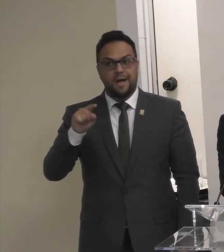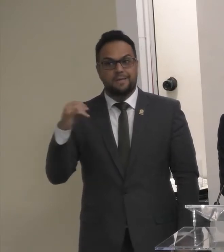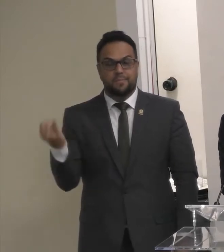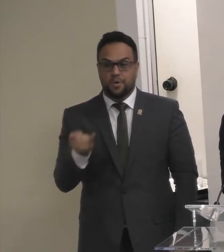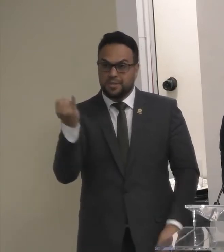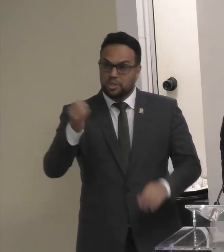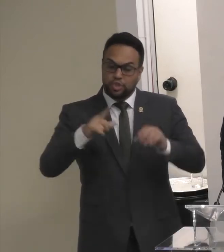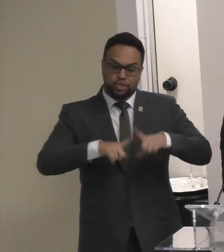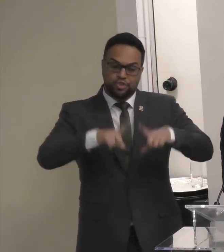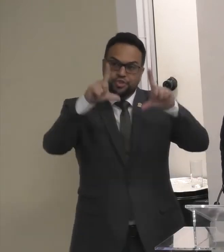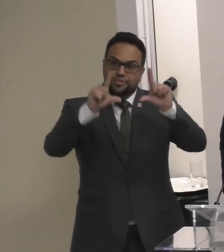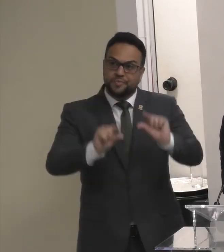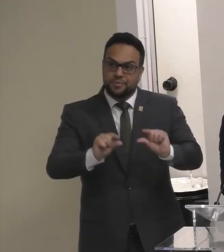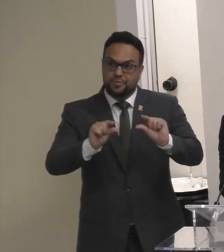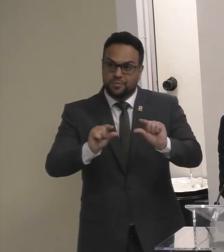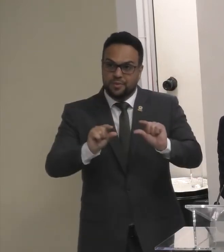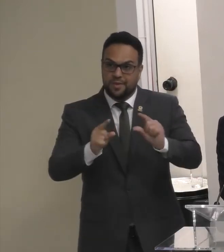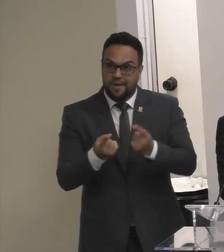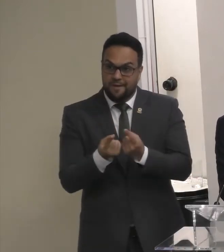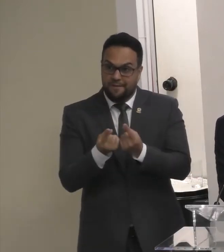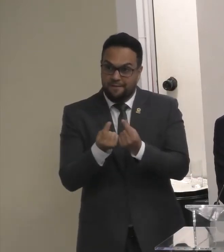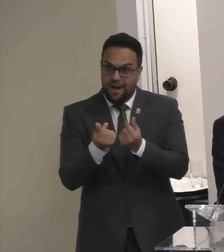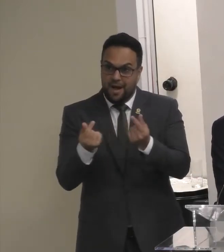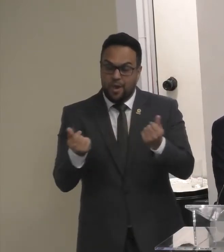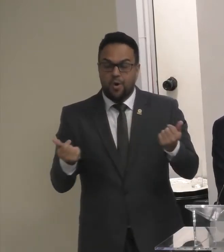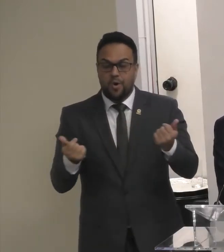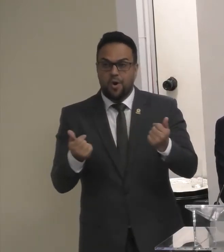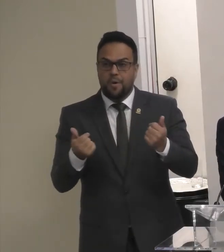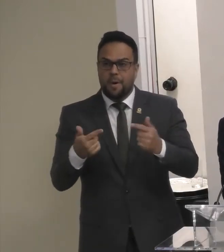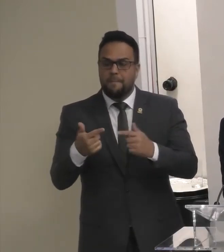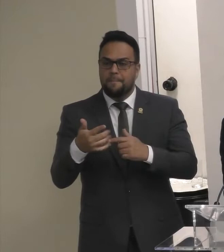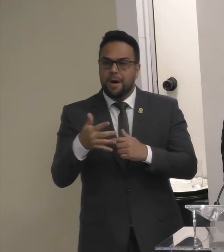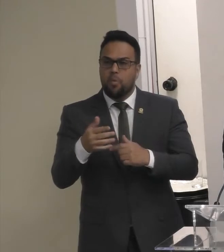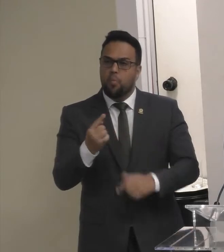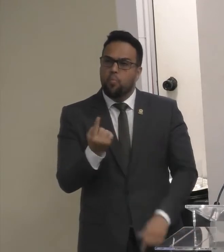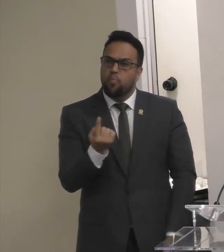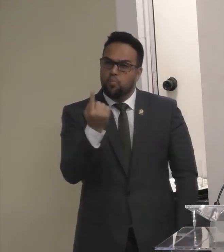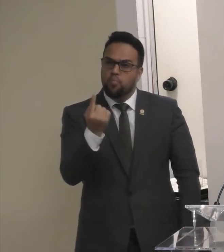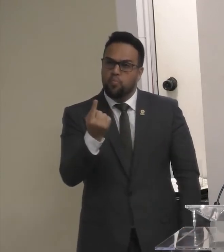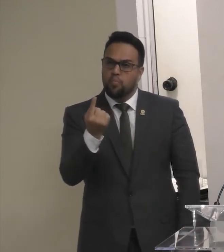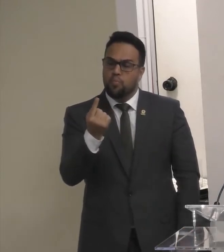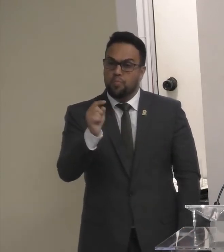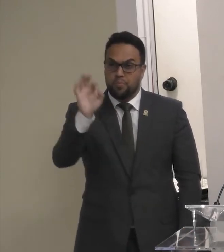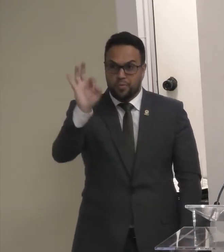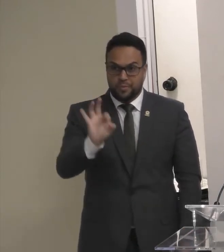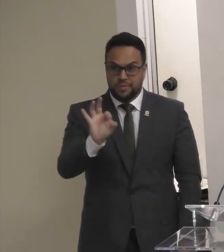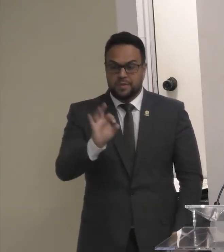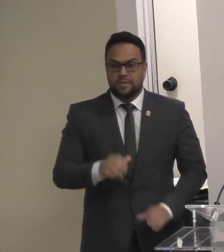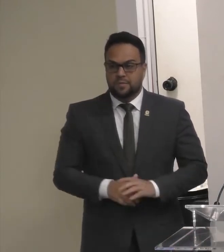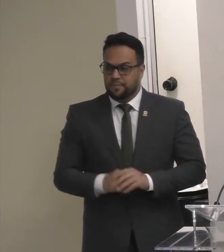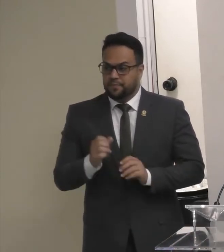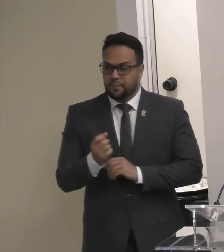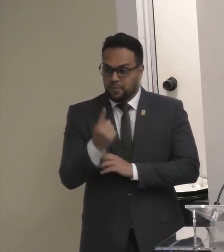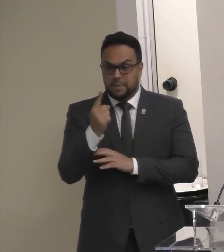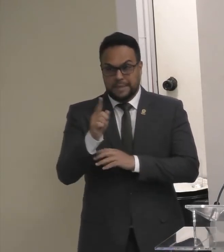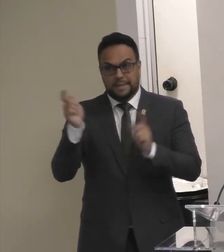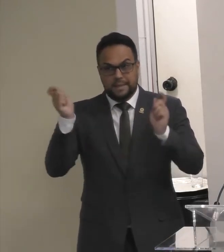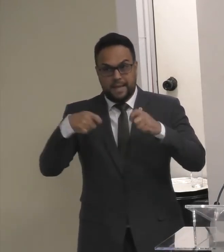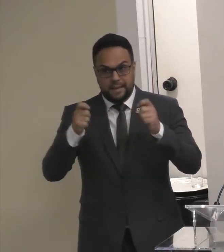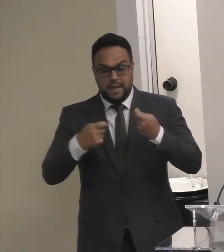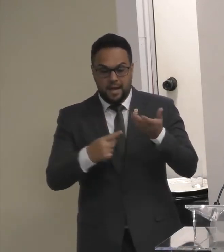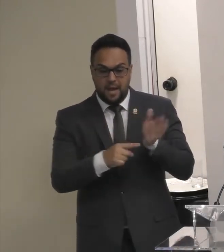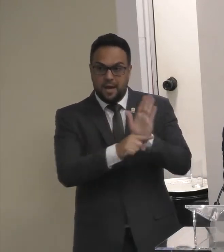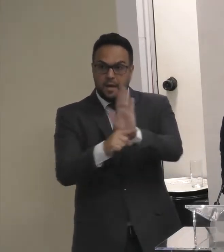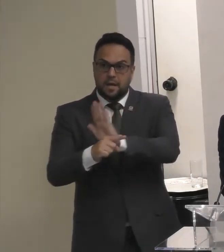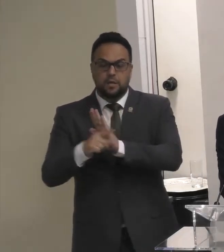reduzido Custo Pois Aproximadamente 1% Da tarifa É suficiente Para prover